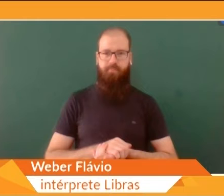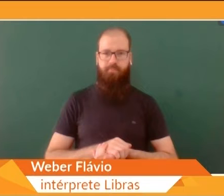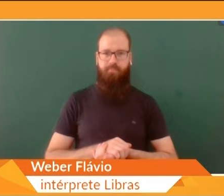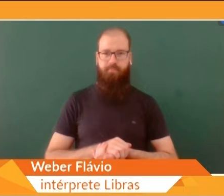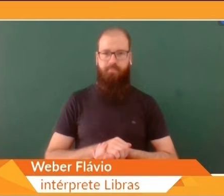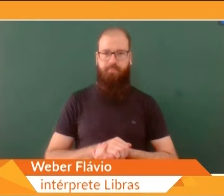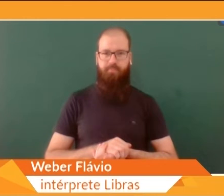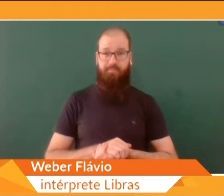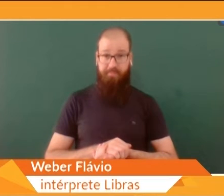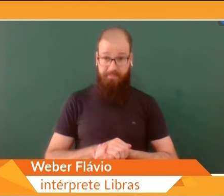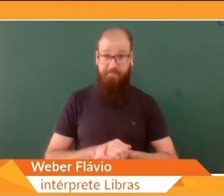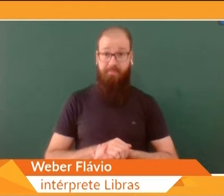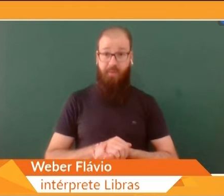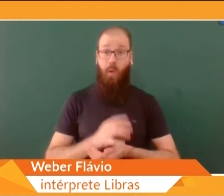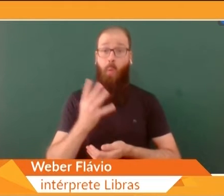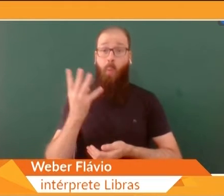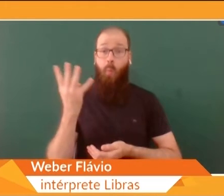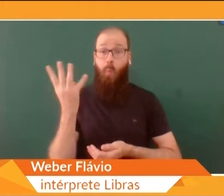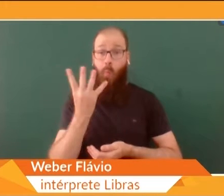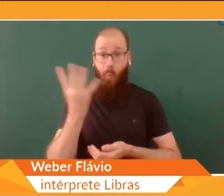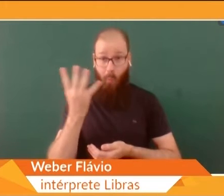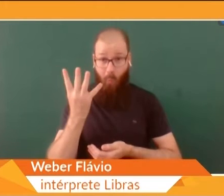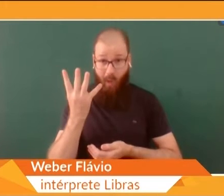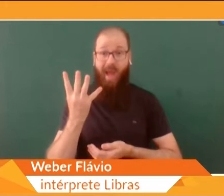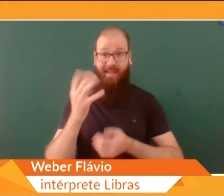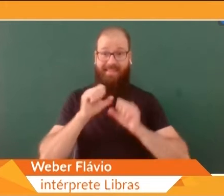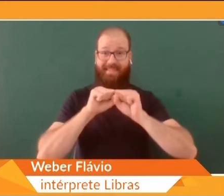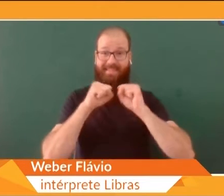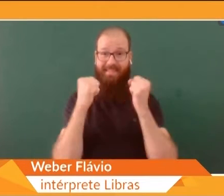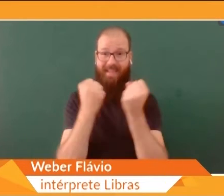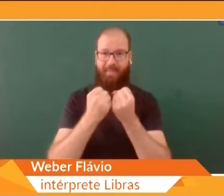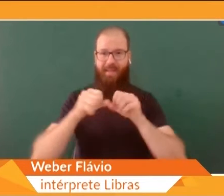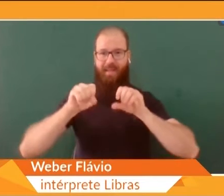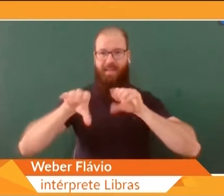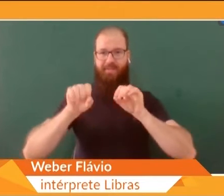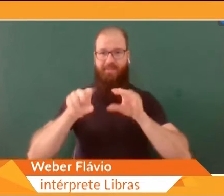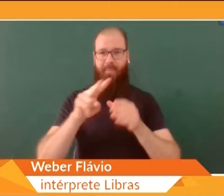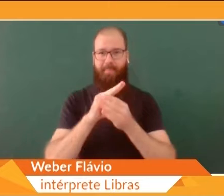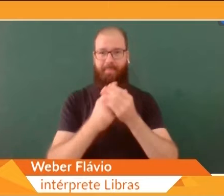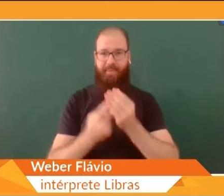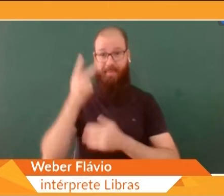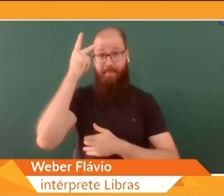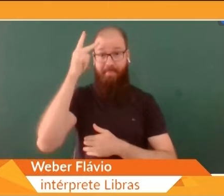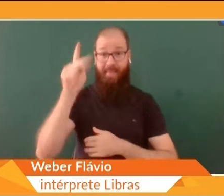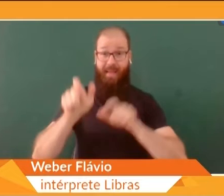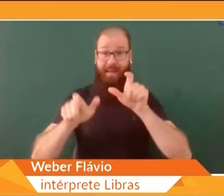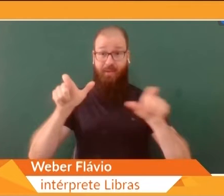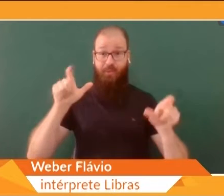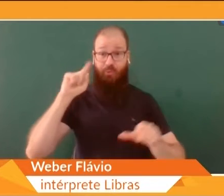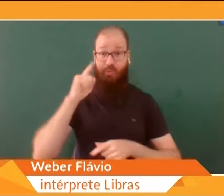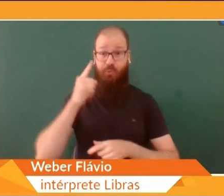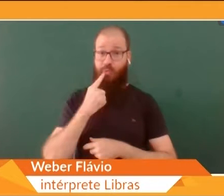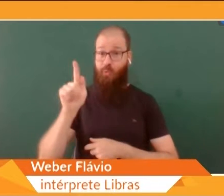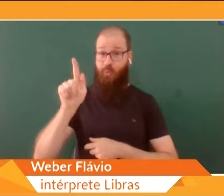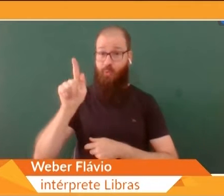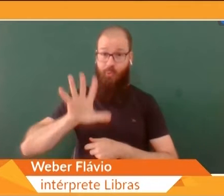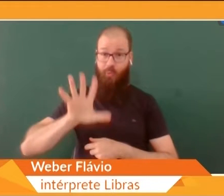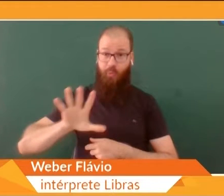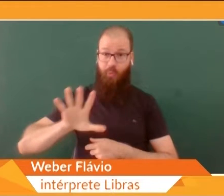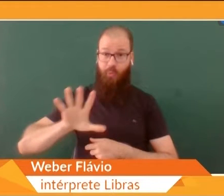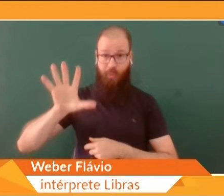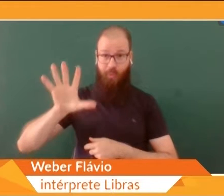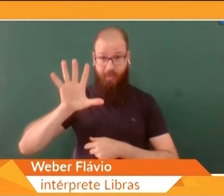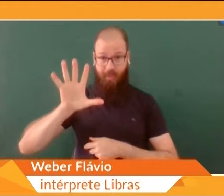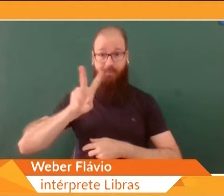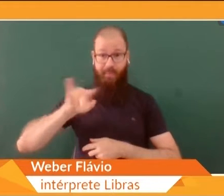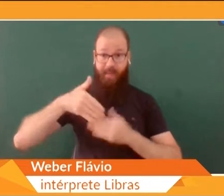A quarta edição do Seminário de Educação Bilingue de Surdos de Goiás acontece de 13 a 16 de setembro,